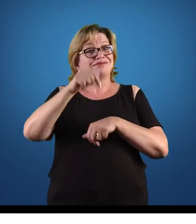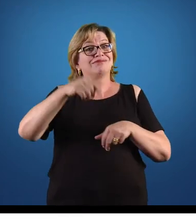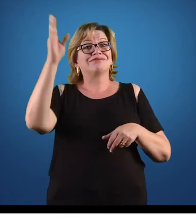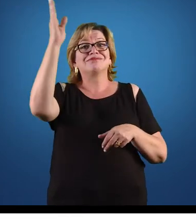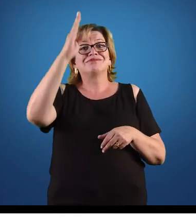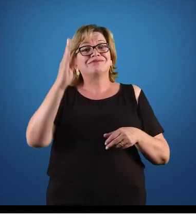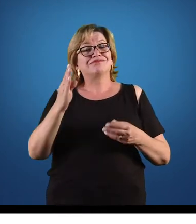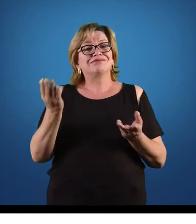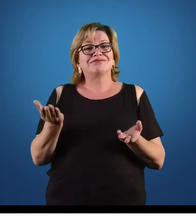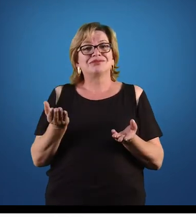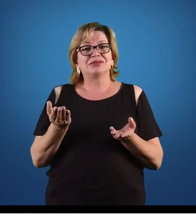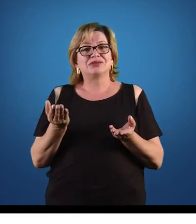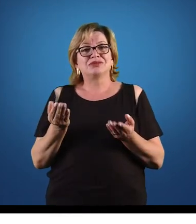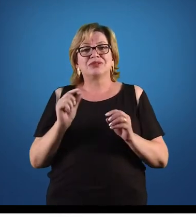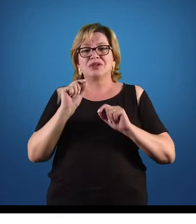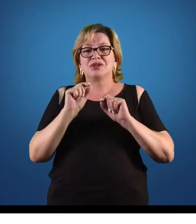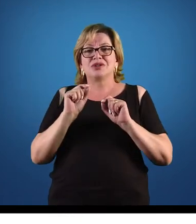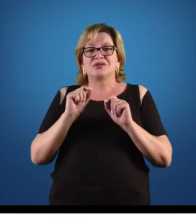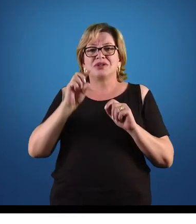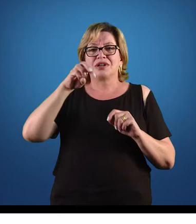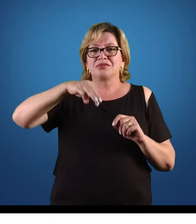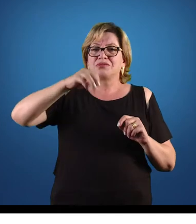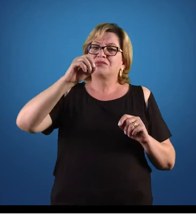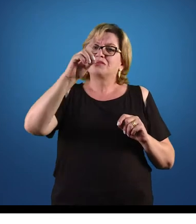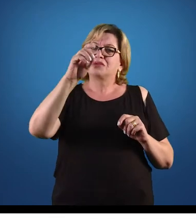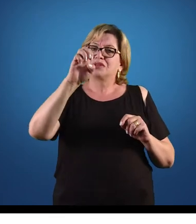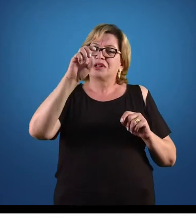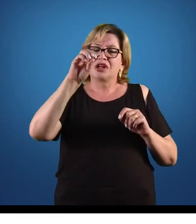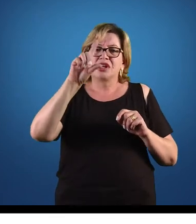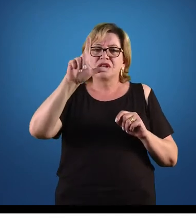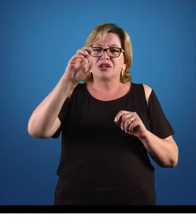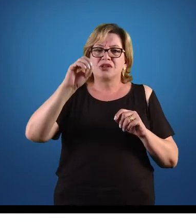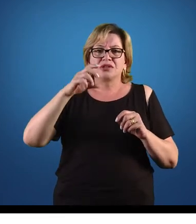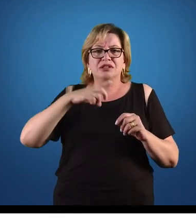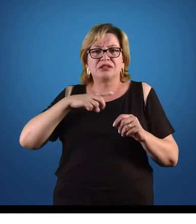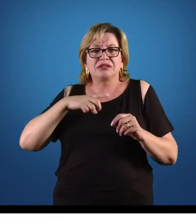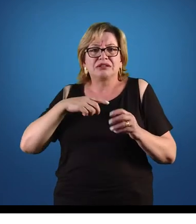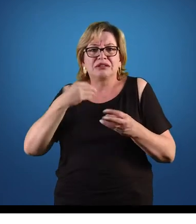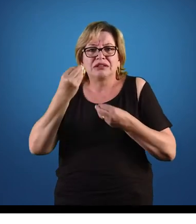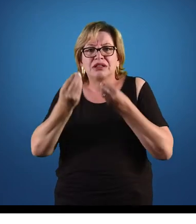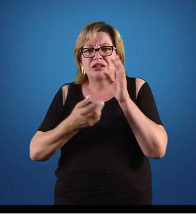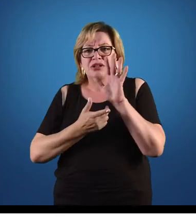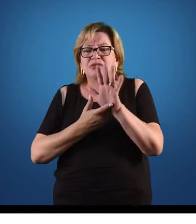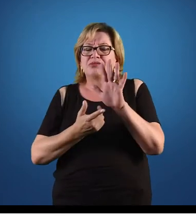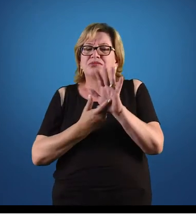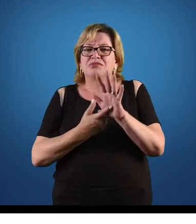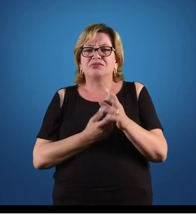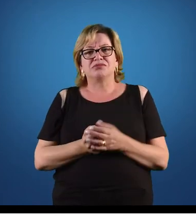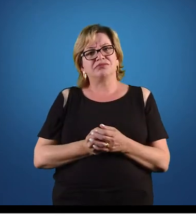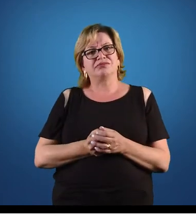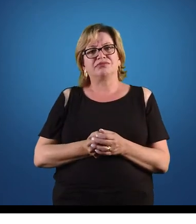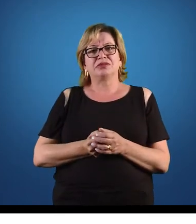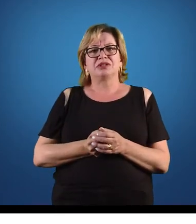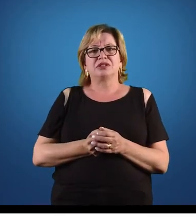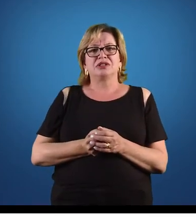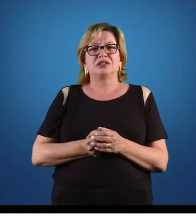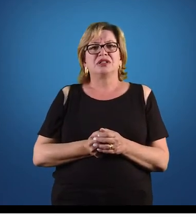Brasileira? Qual é o modelo que nós podemos, assim, encontrar dentro da nossa Constituição?